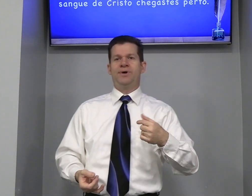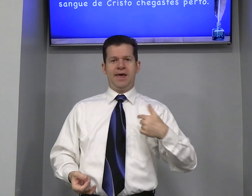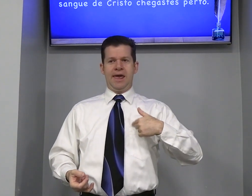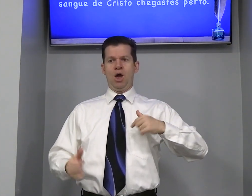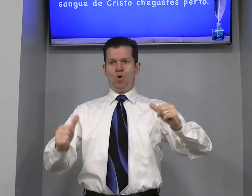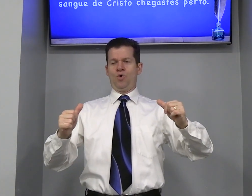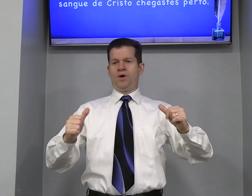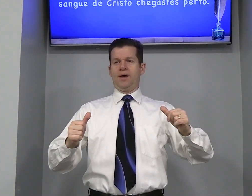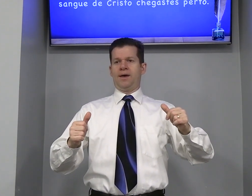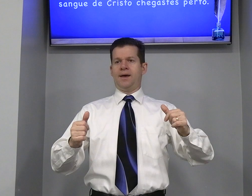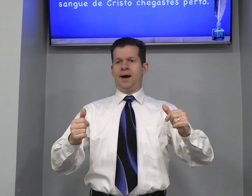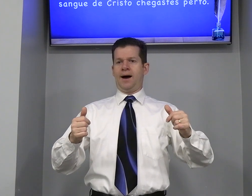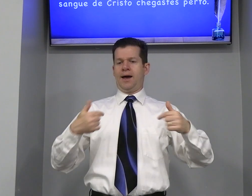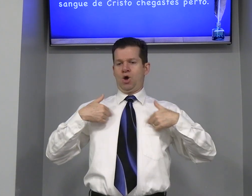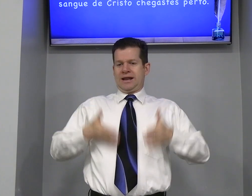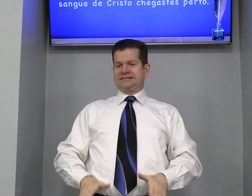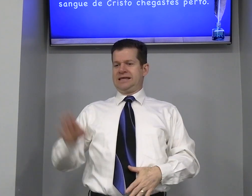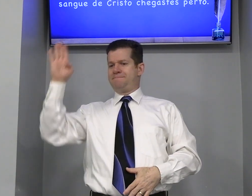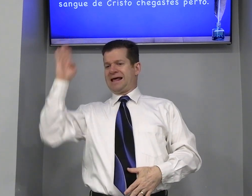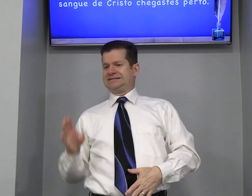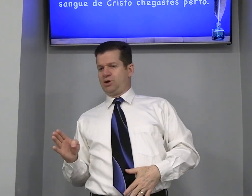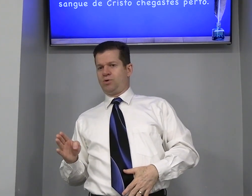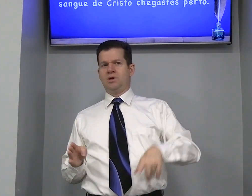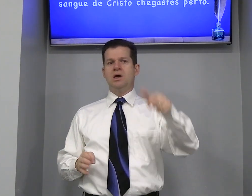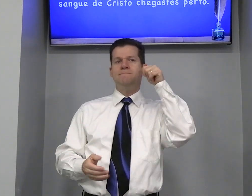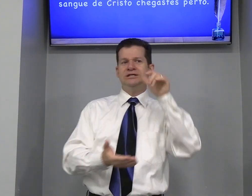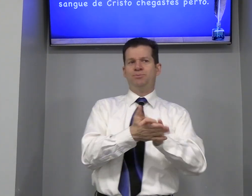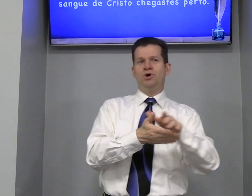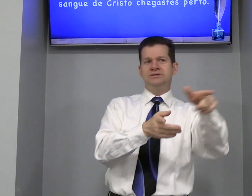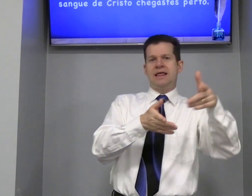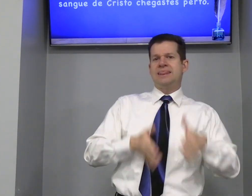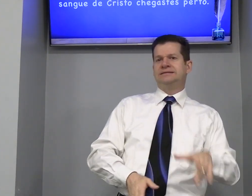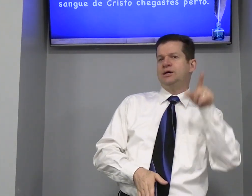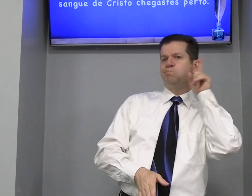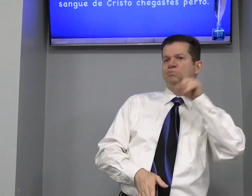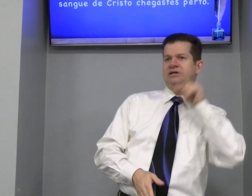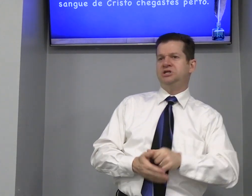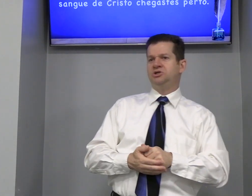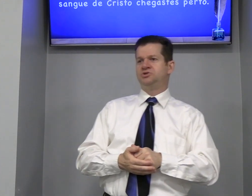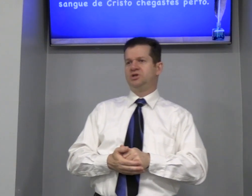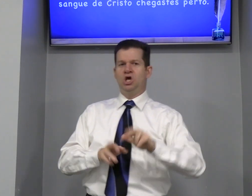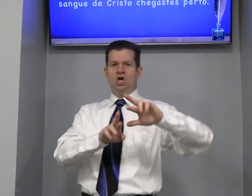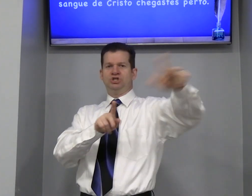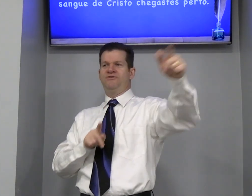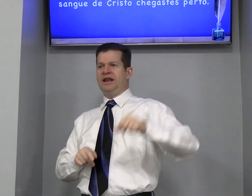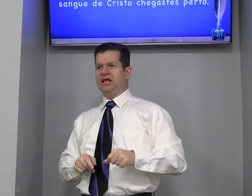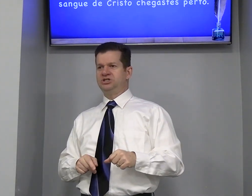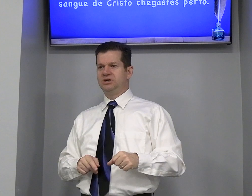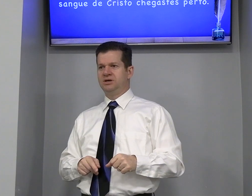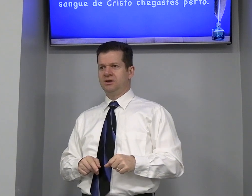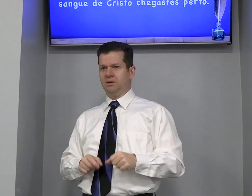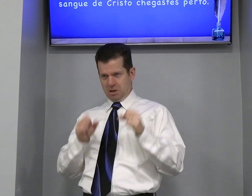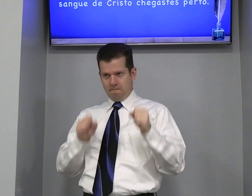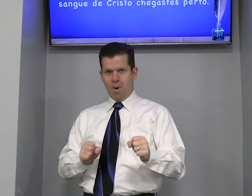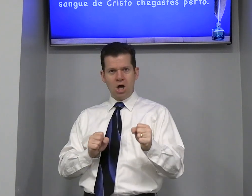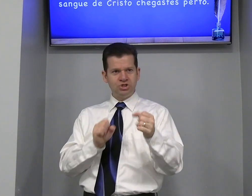Eu Eu nasci Brasil Esposa Nasceu Estados Unidos Diferente Pode